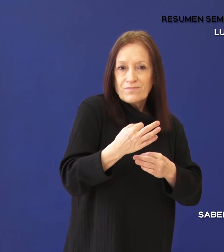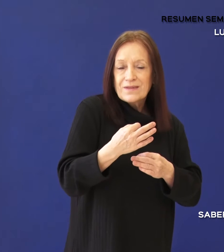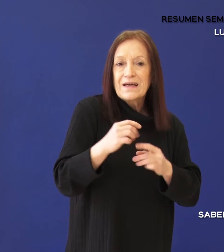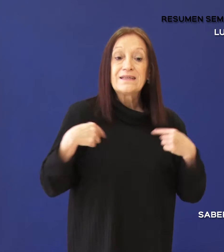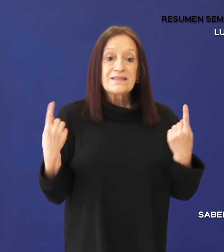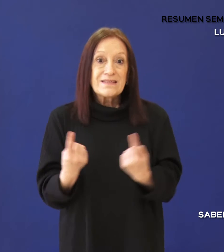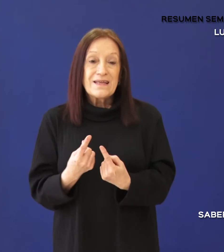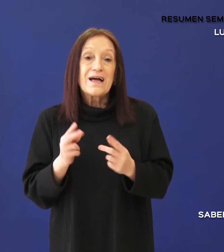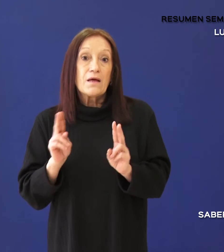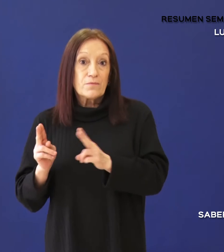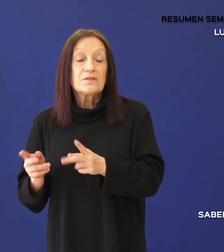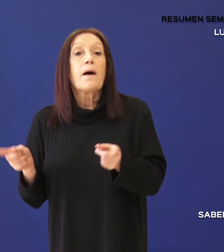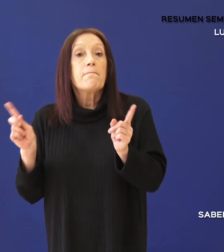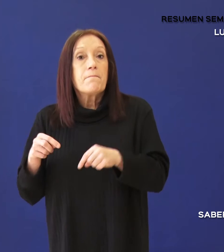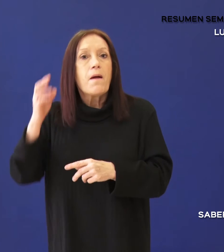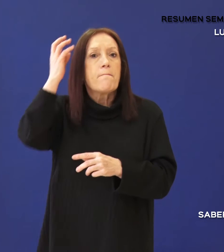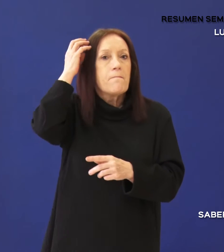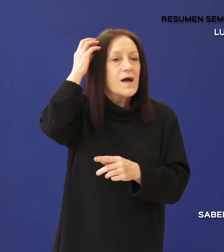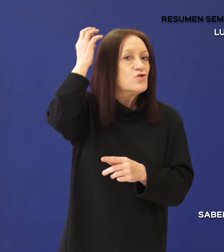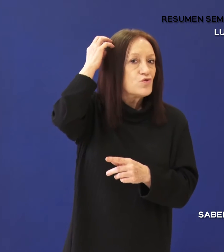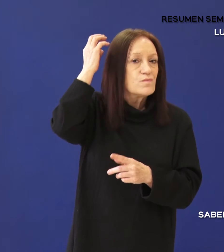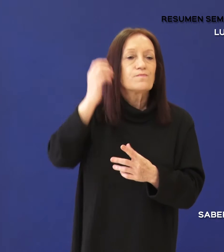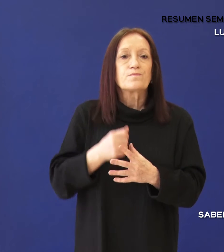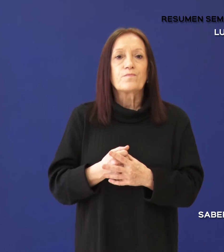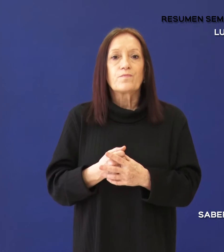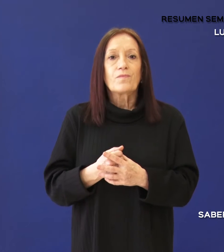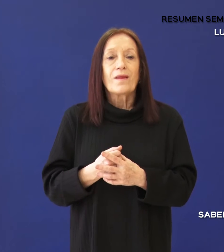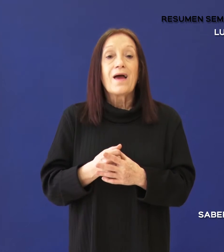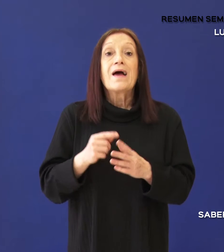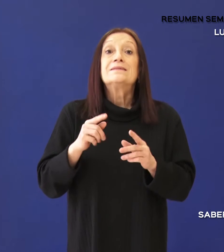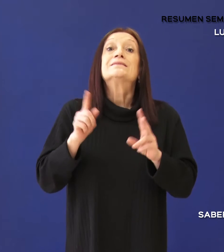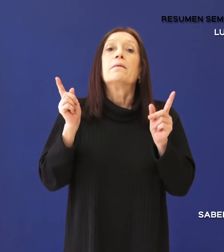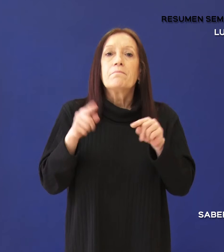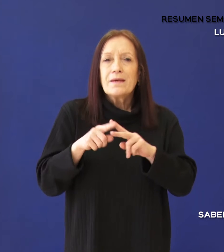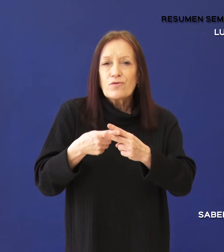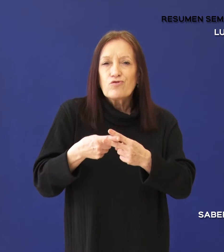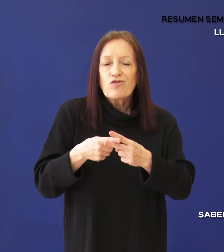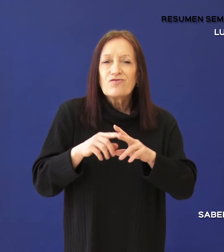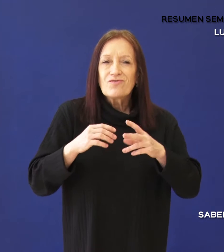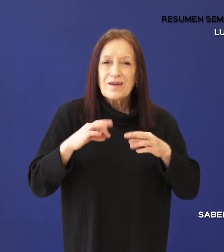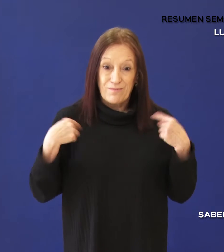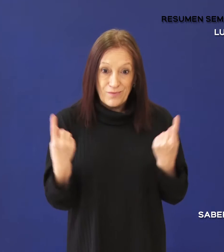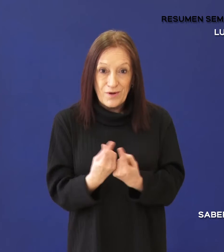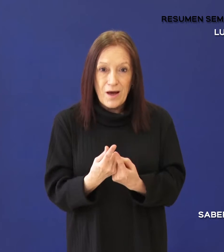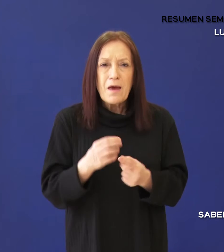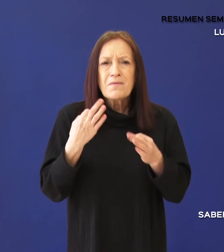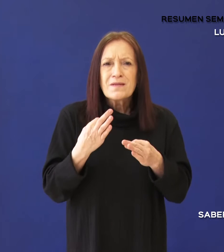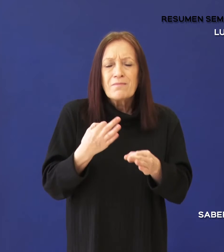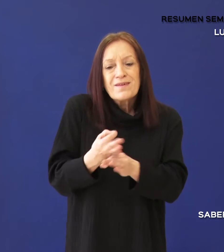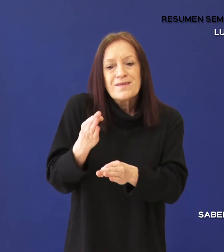Preceptores y Núcleo Sanitario. El bloque Talleres agrupa los talleres del ciclo básico y los laboratorios